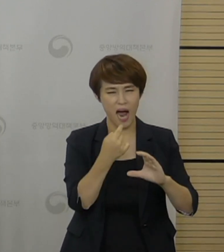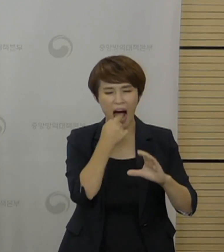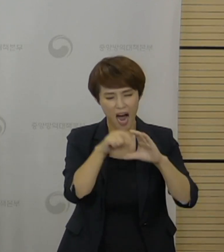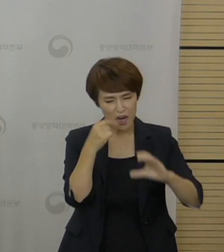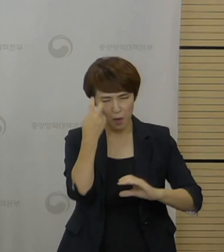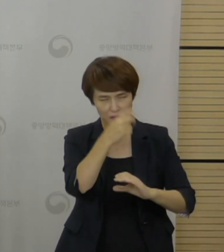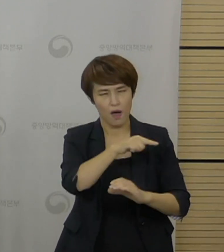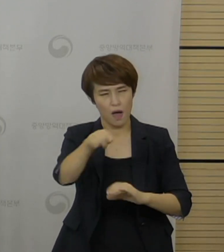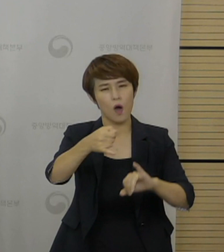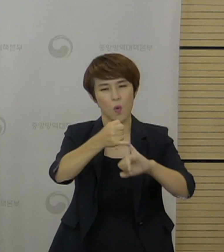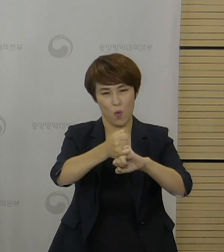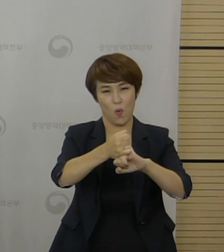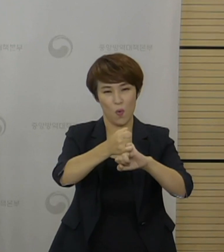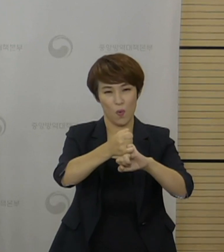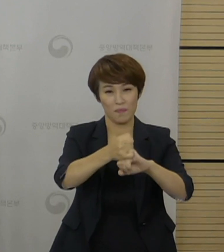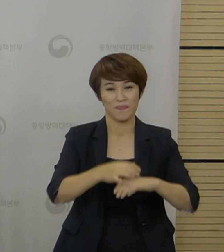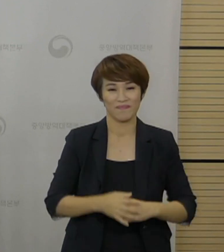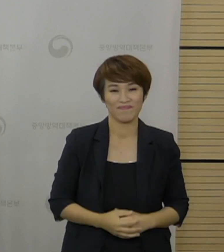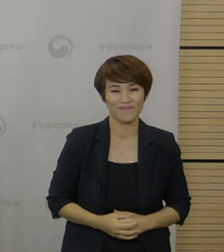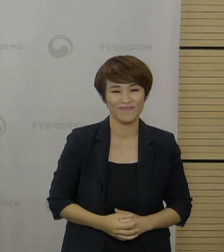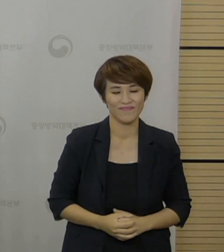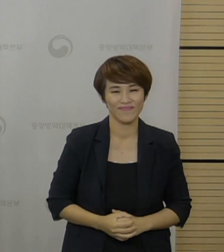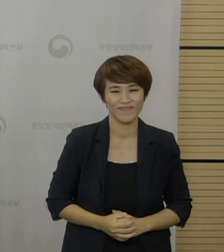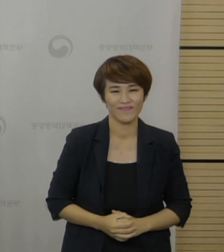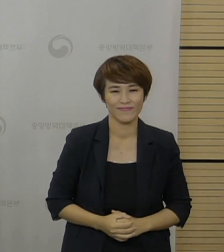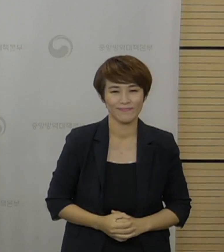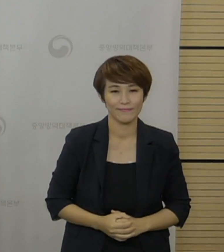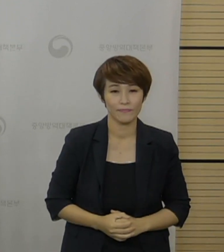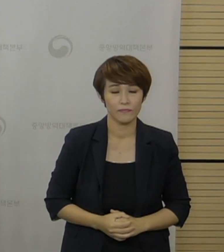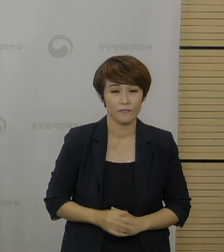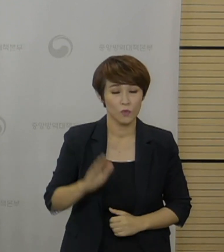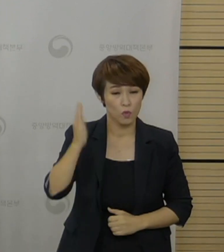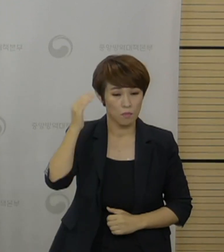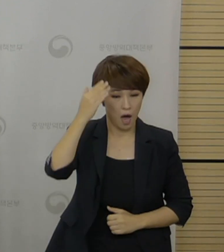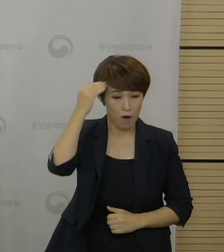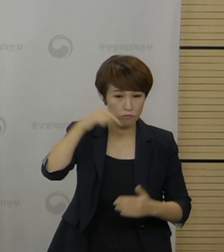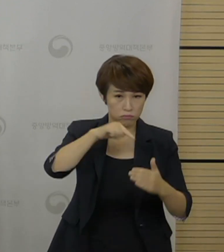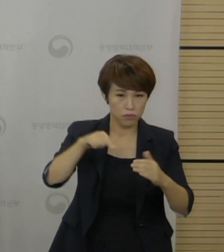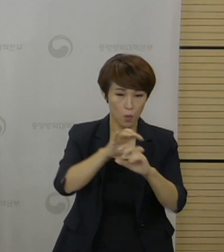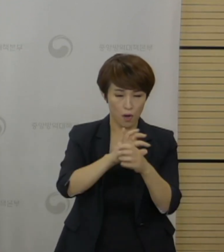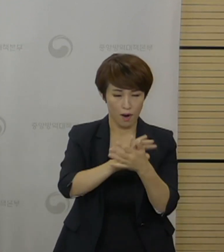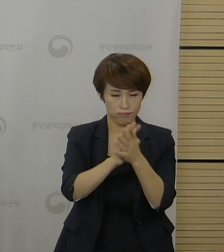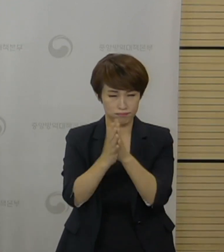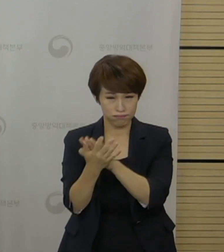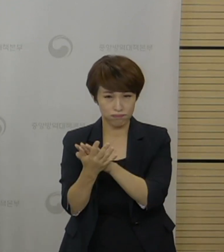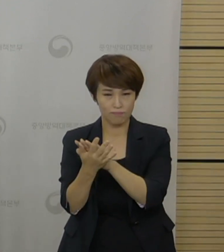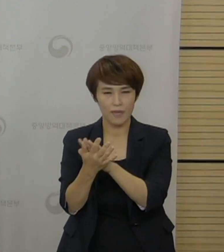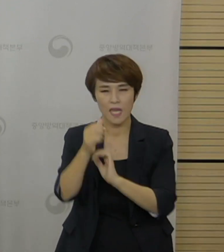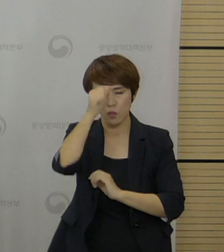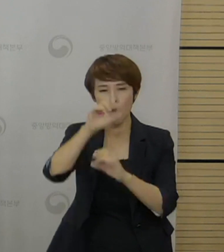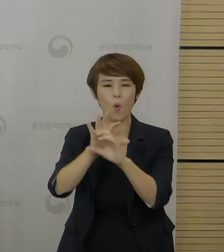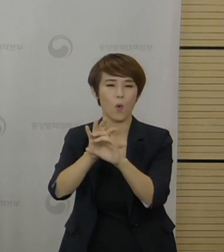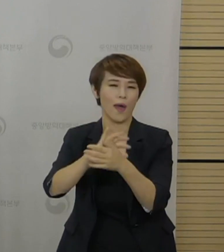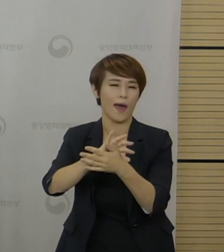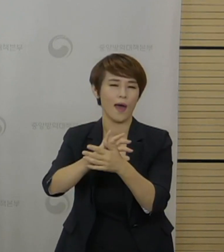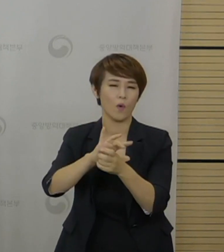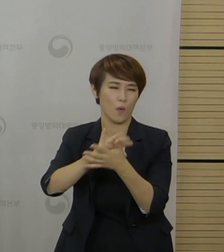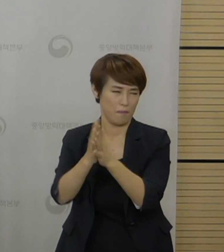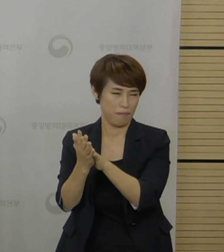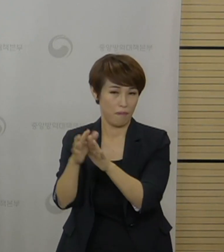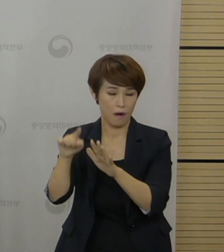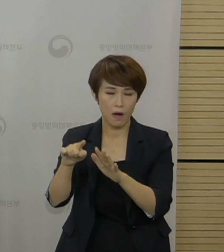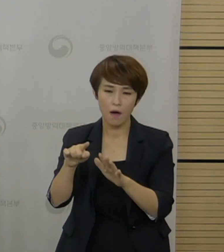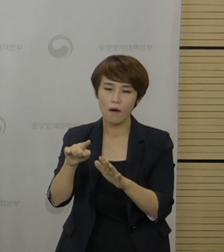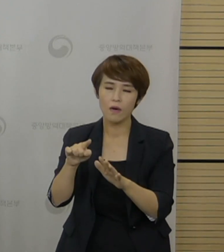준수해 주실 것을 당부드립니다. 다음은 최근 국내 유행 변이주 및 델타형 변이에 대한 국내 항체 치료제의